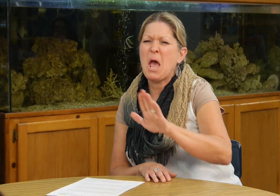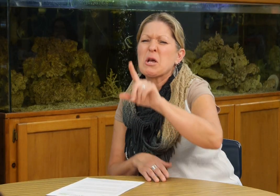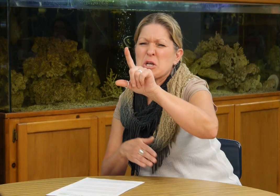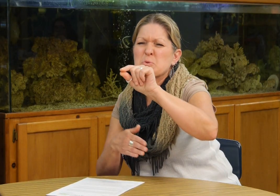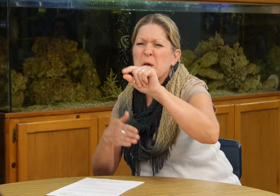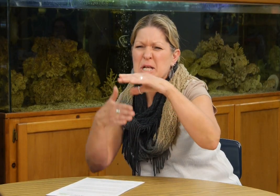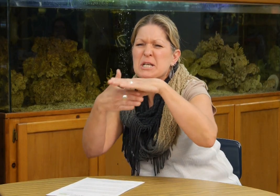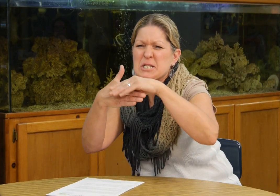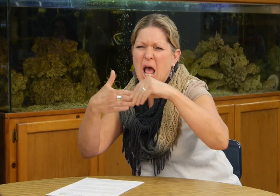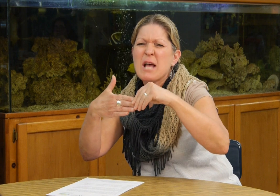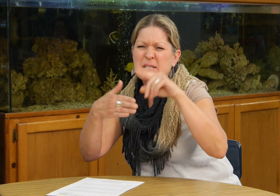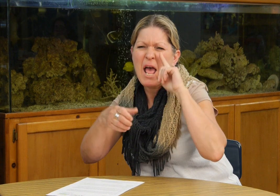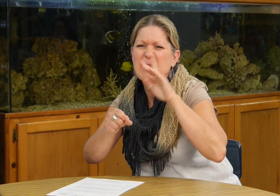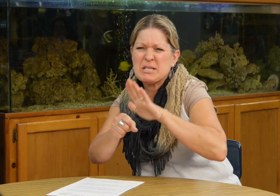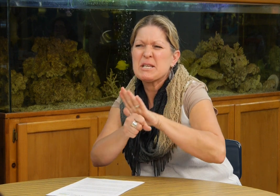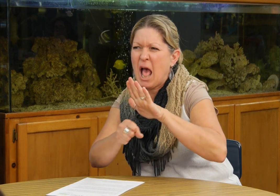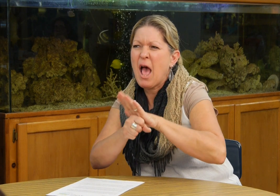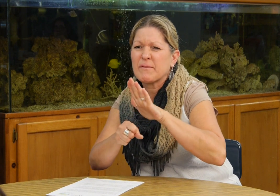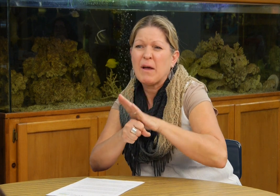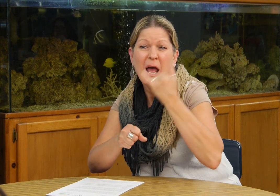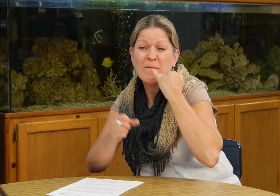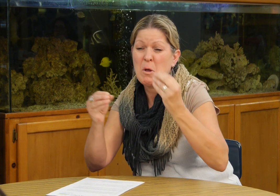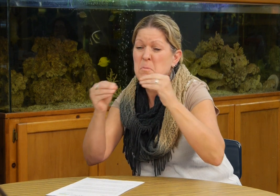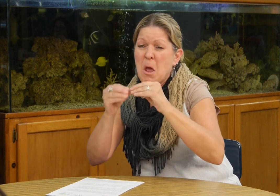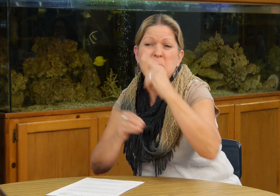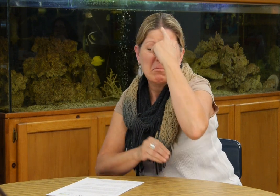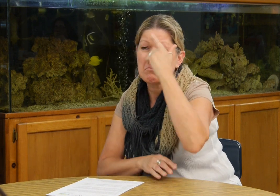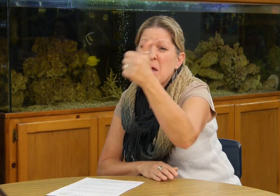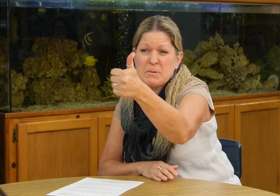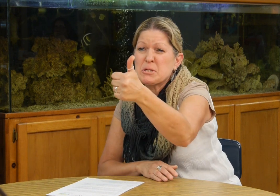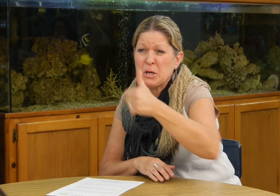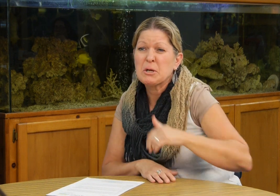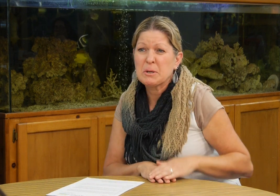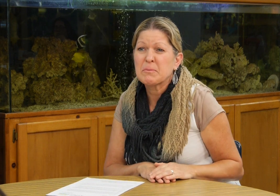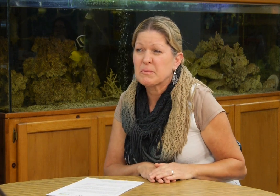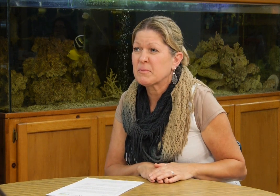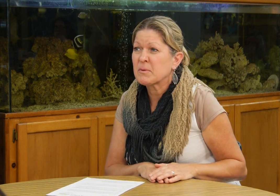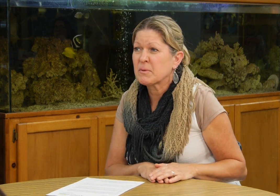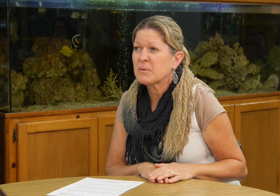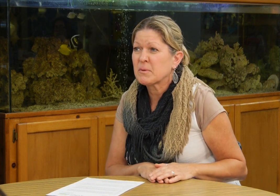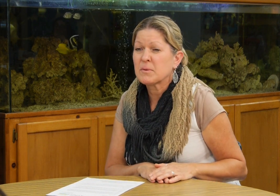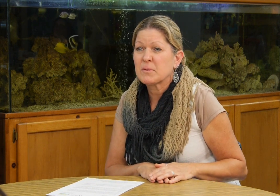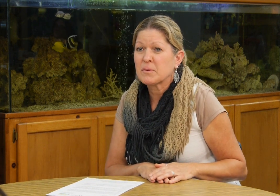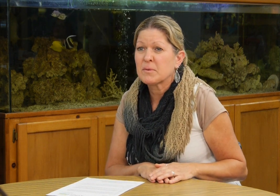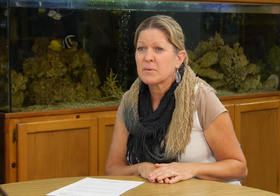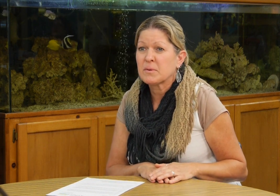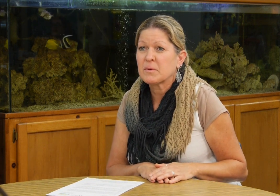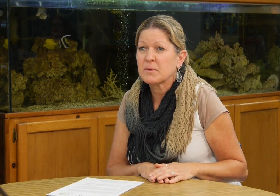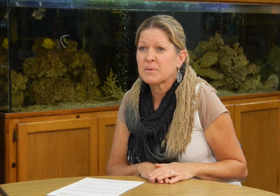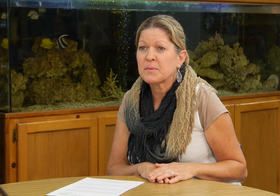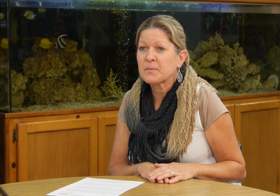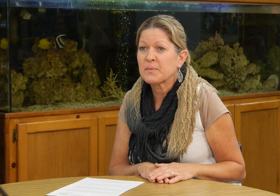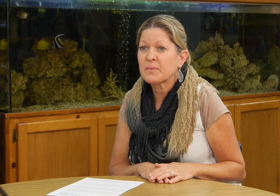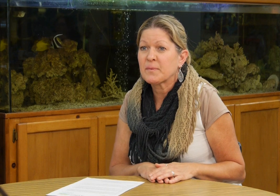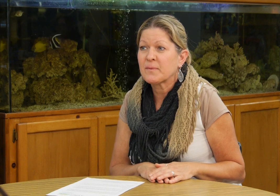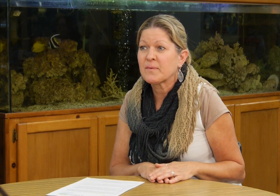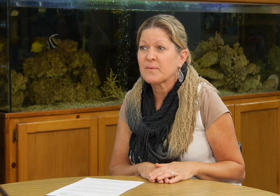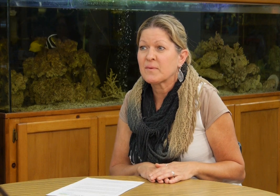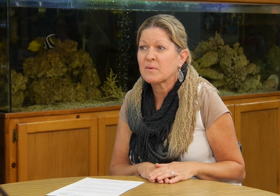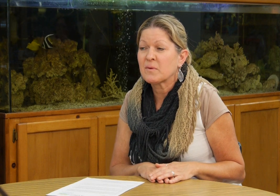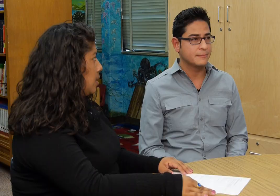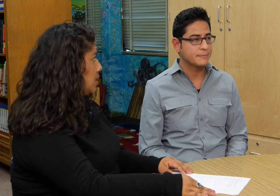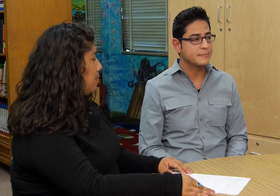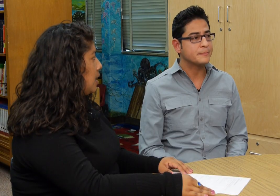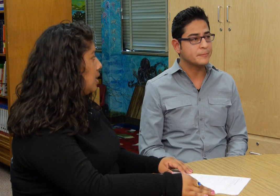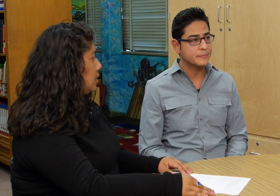pues como 20 dólares sería eso debe ser suficiente si le quiere dar más de 20 dólares depende de usted pero 20 deben ser